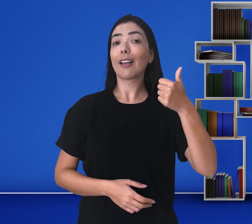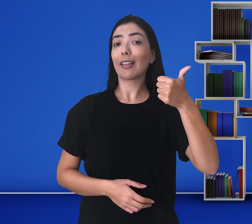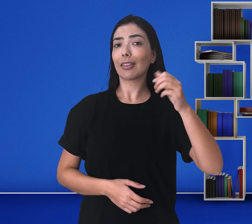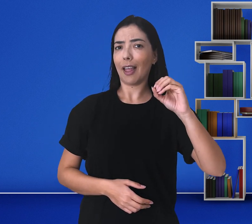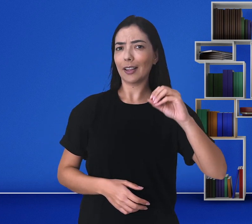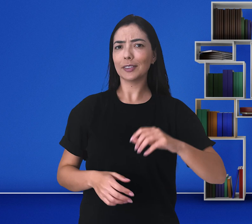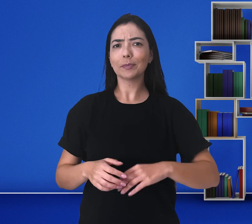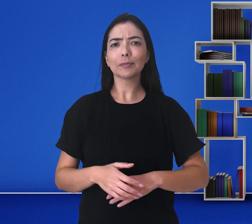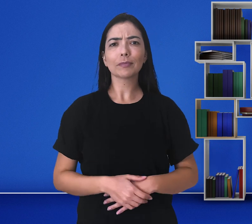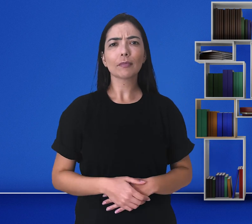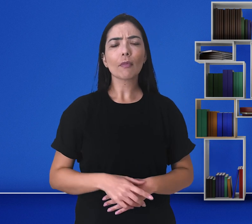curiosidade...